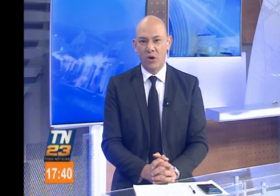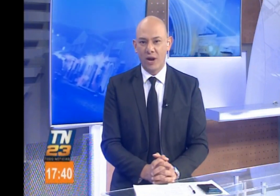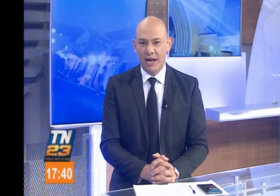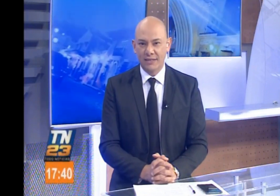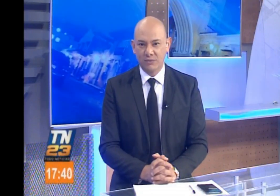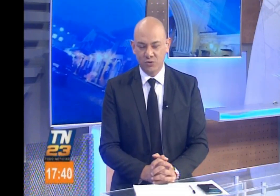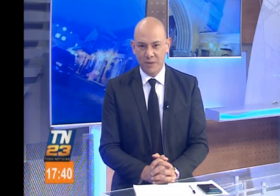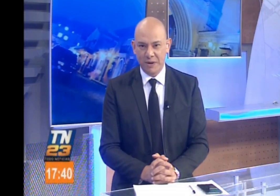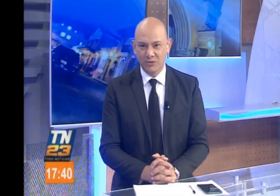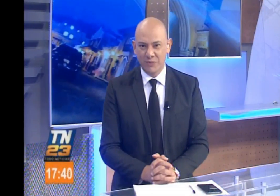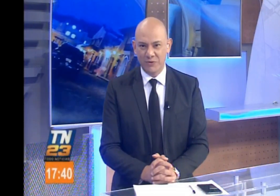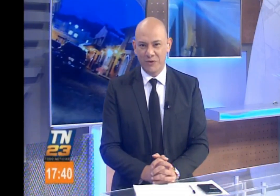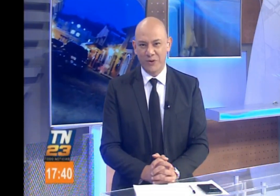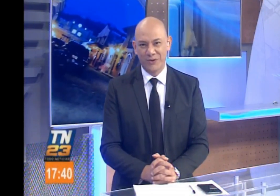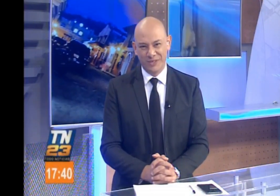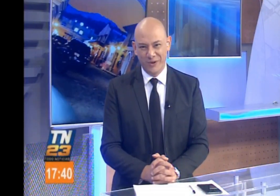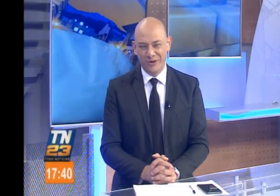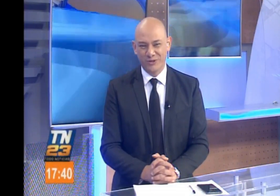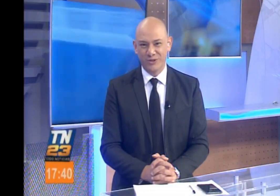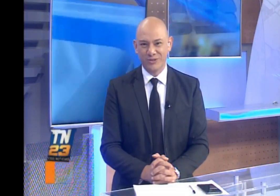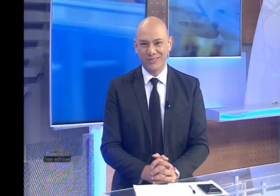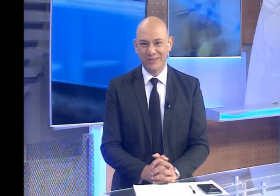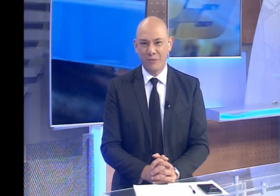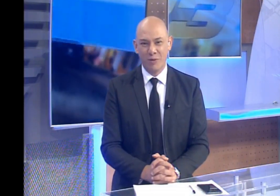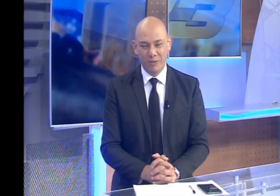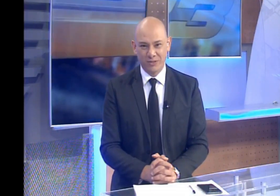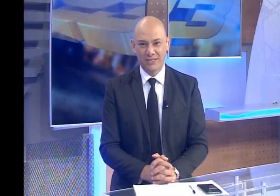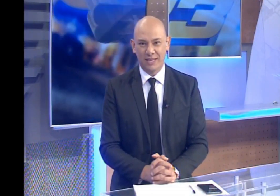ahora hacemos una pausa. Por favor, continúe con nosotros. Volvemos enseguida.